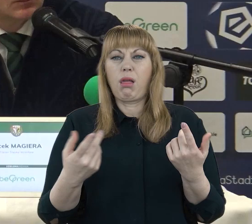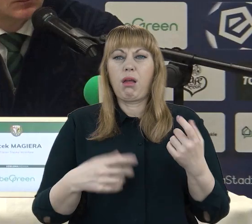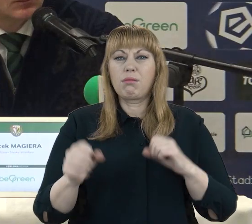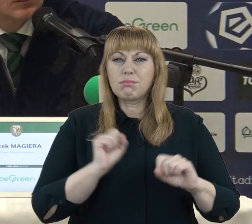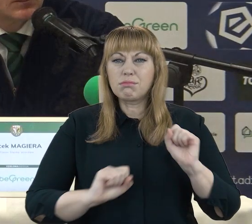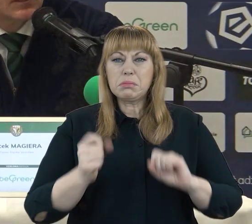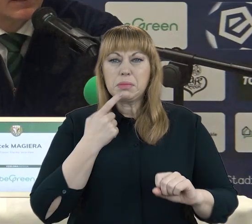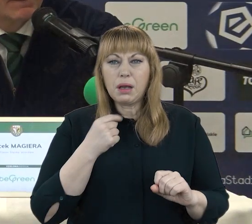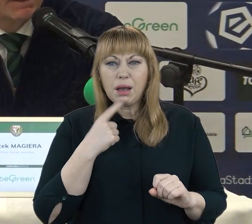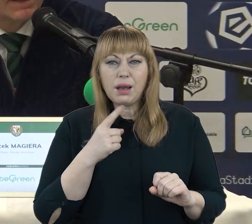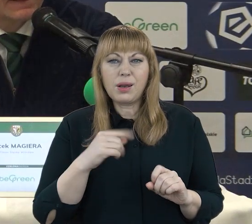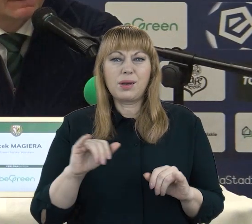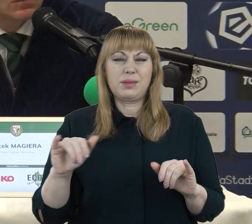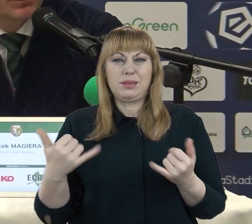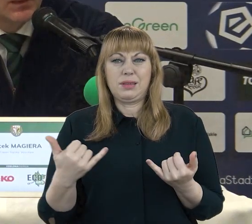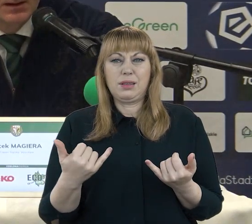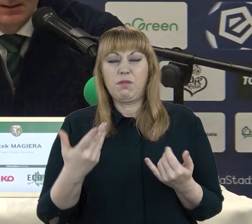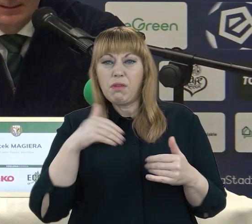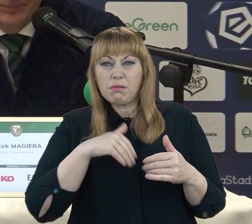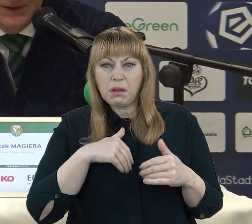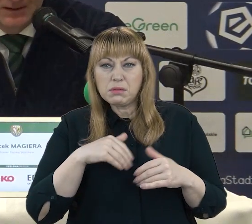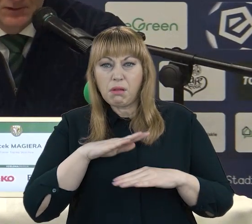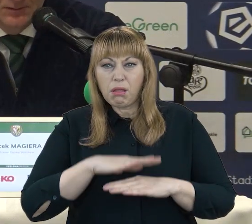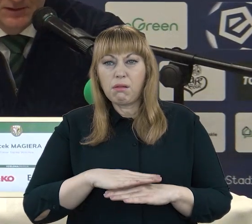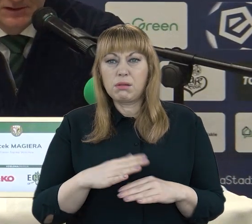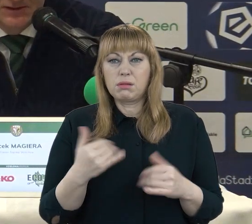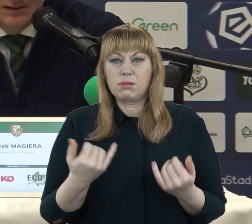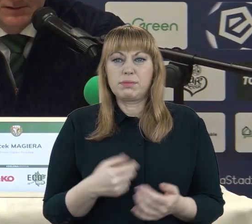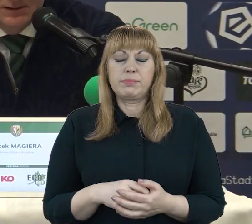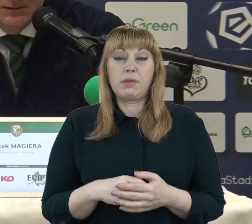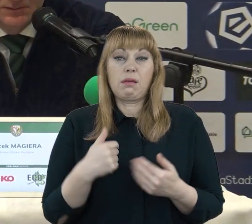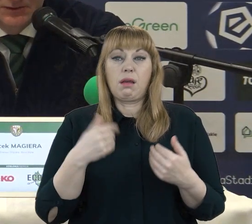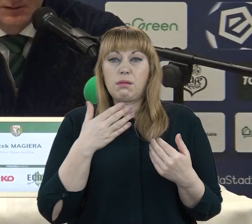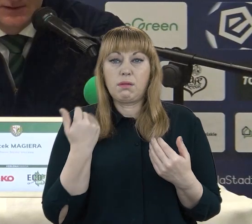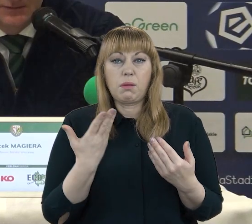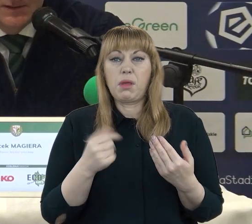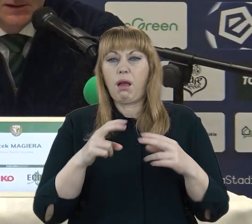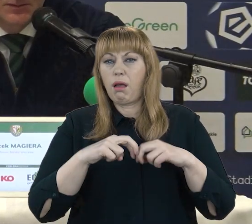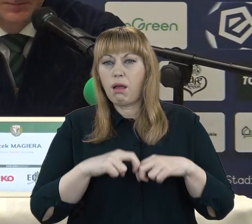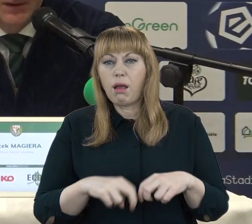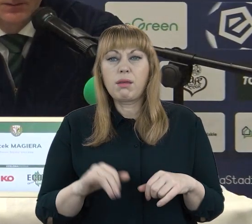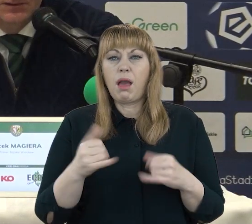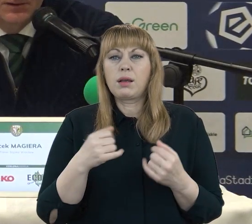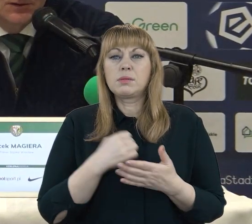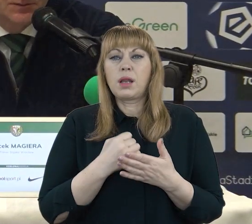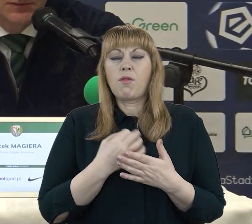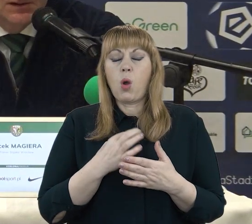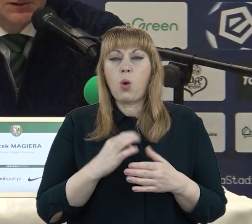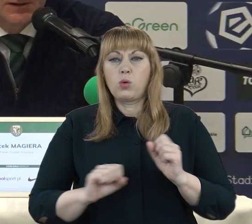jednak to jest już kwestia tylko i wyłącznie mentalna? Nie, tutaj bym też nie wnikał, jeżeli chodzi o przygotowanie fizyczne, bo to, co powiedzieliśmy,